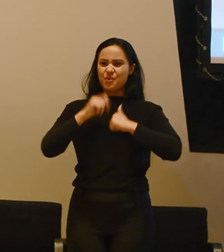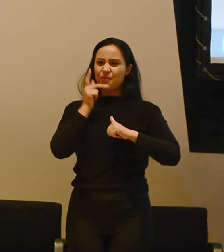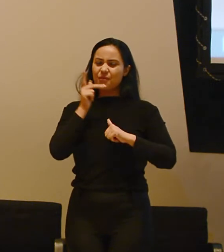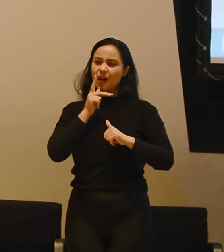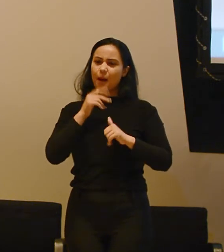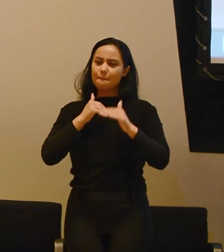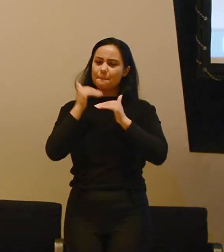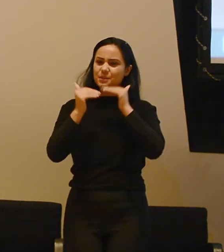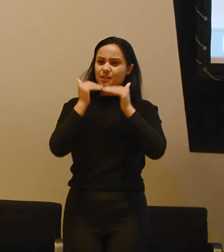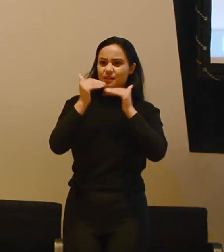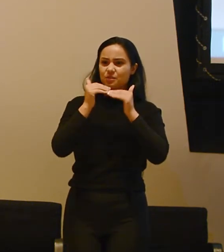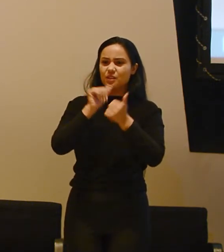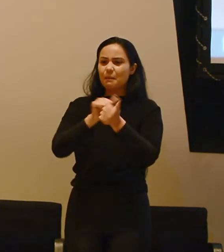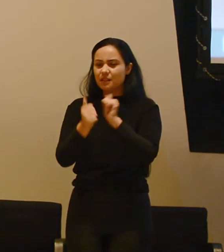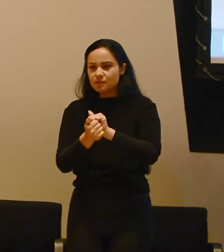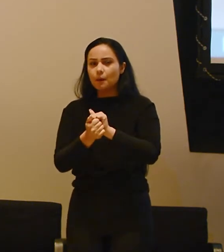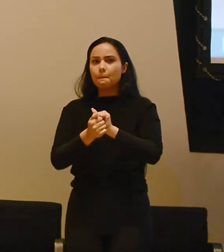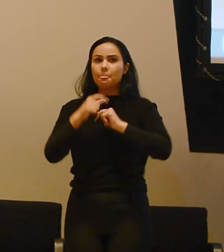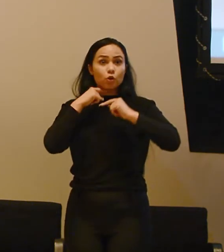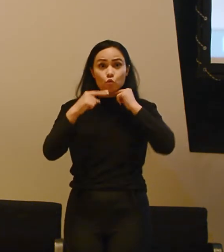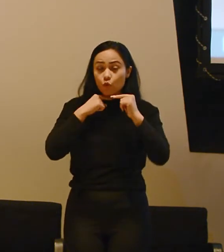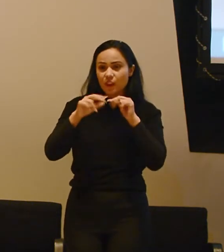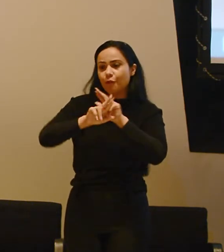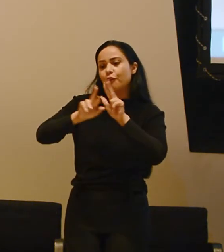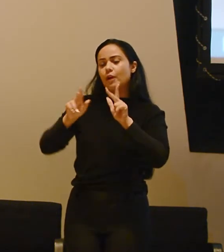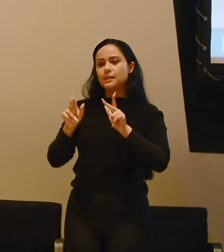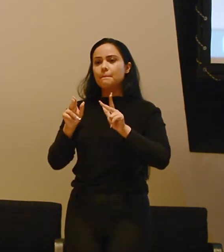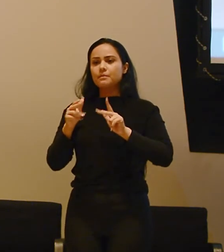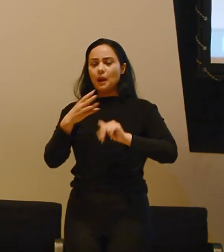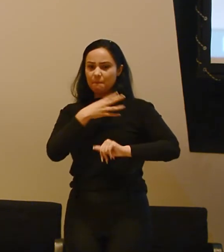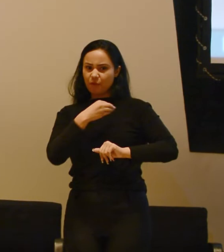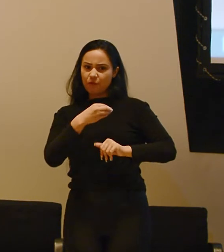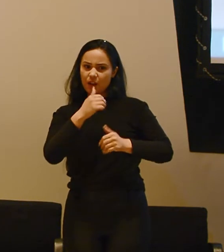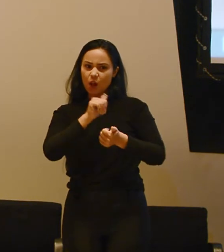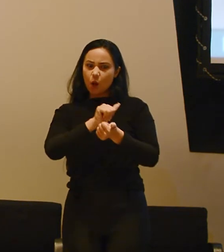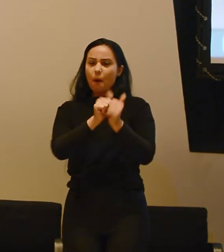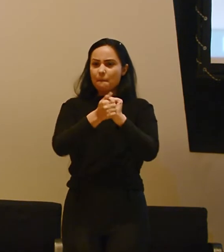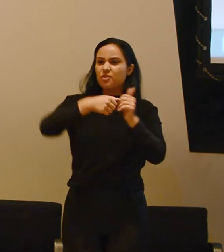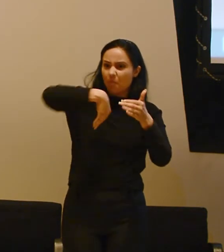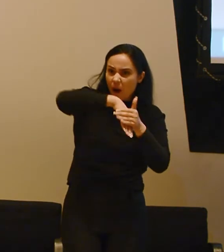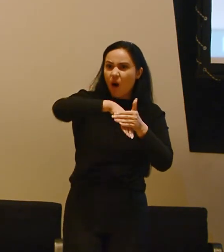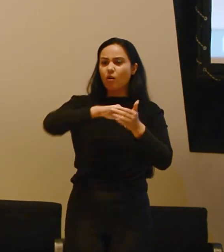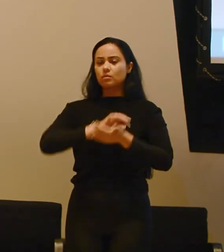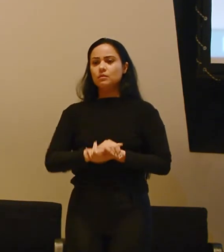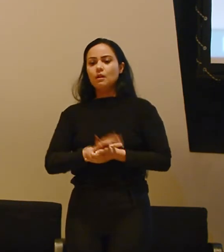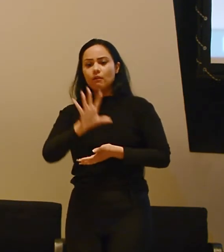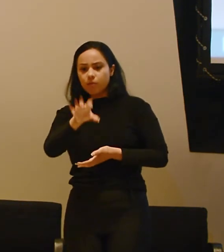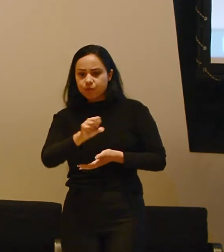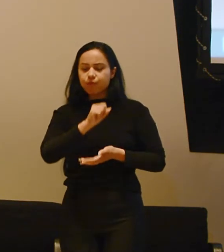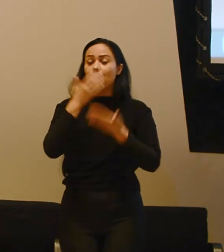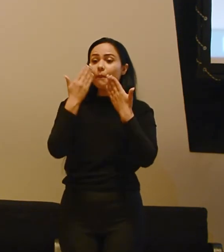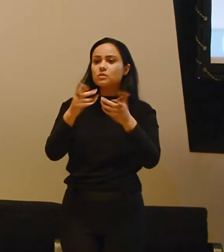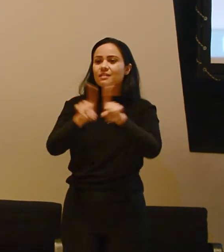processo de adaptação pediátrica, né? São muitas dúvidas, as mais diversas do tipo, ah, meu filho vai poder jogar futebol, né? E aí a gente vai acolhendo isso